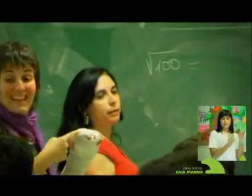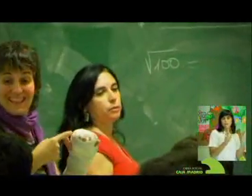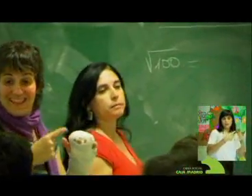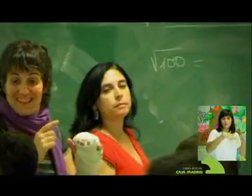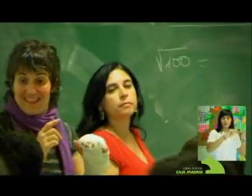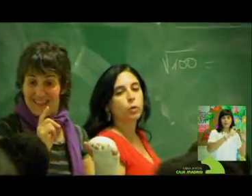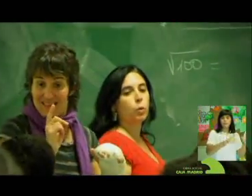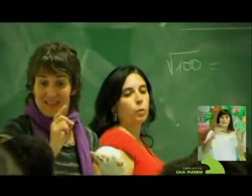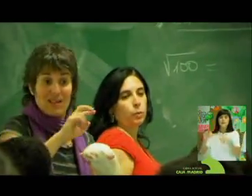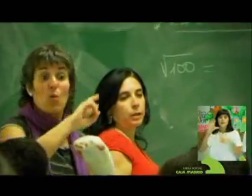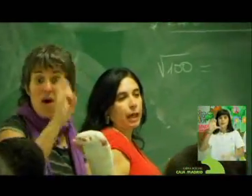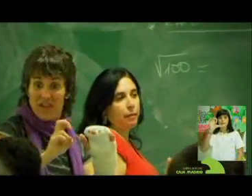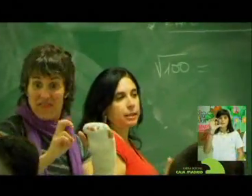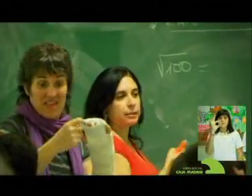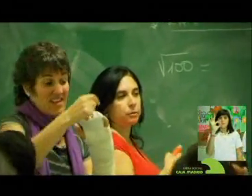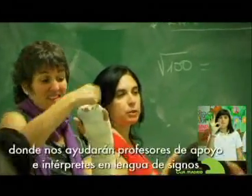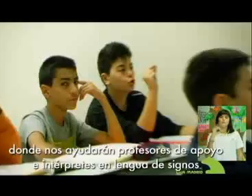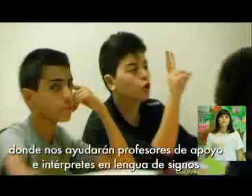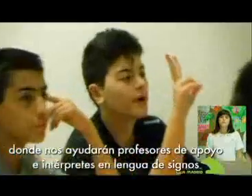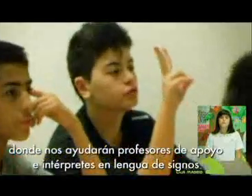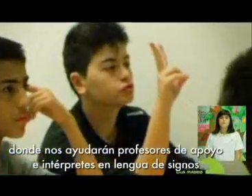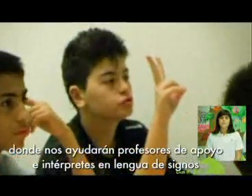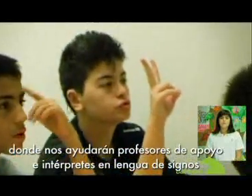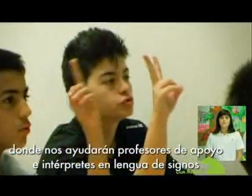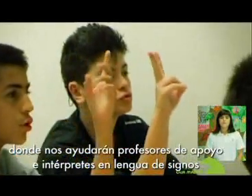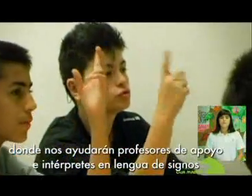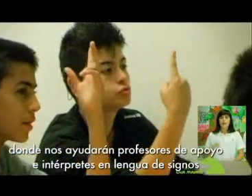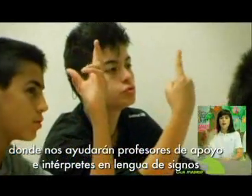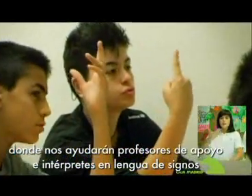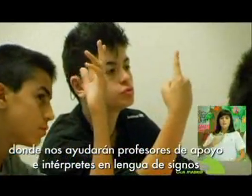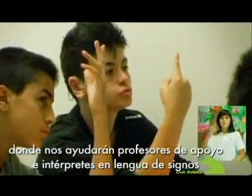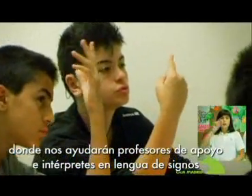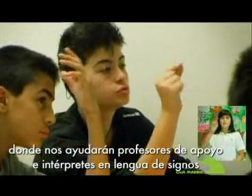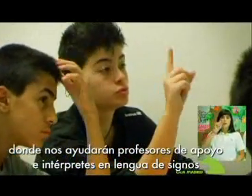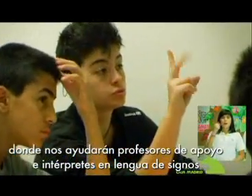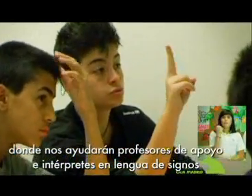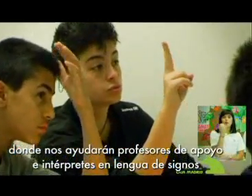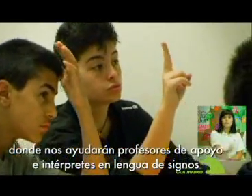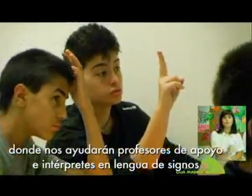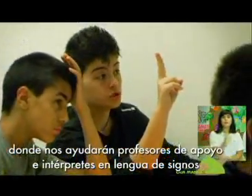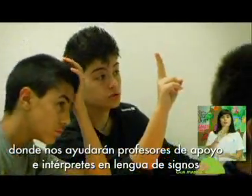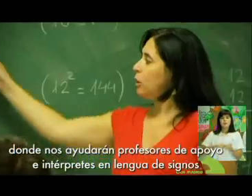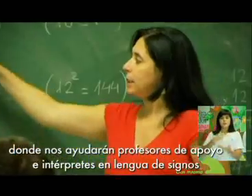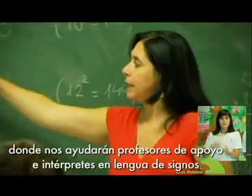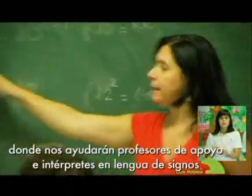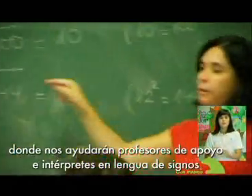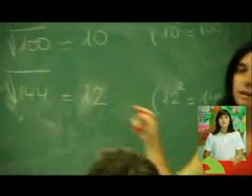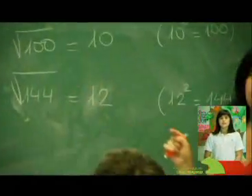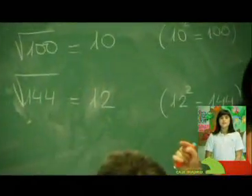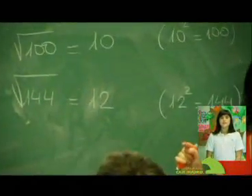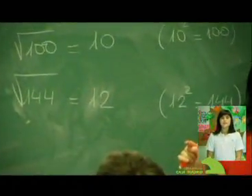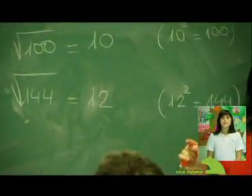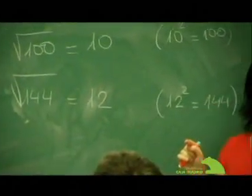en la que nos ayudarán profesores de apoyo e intérpretes en lengua de signos.